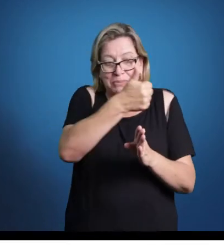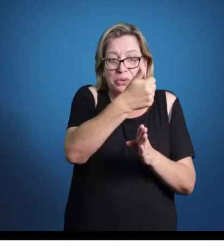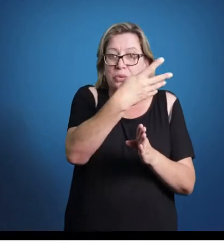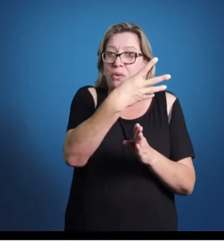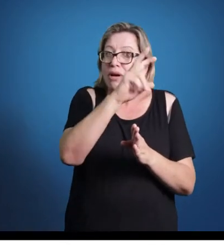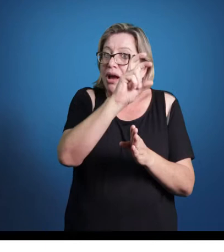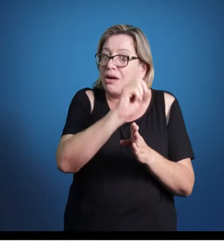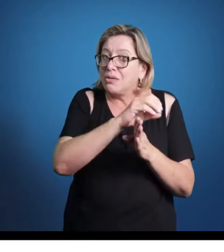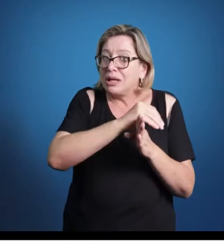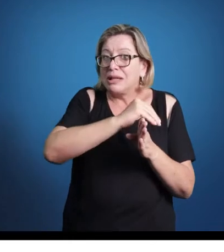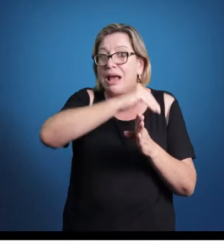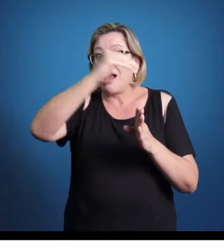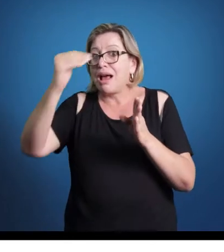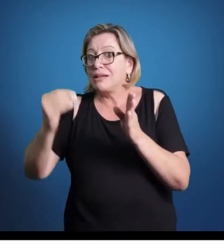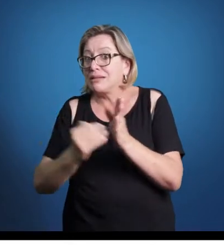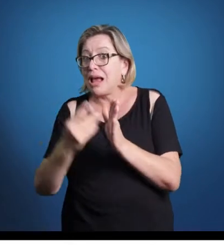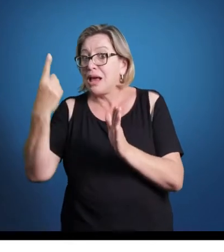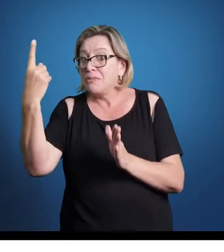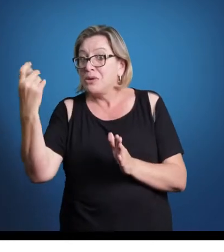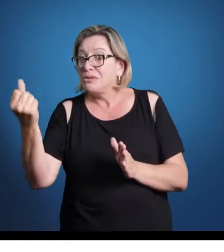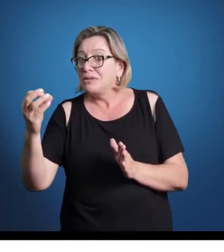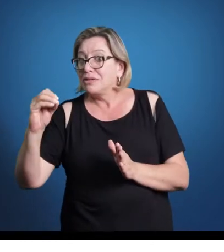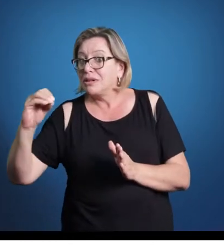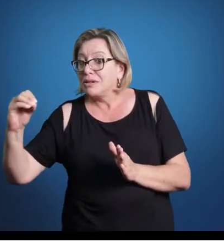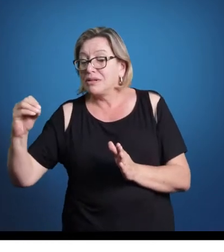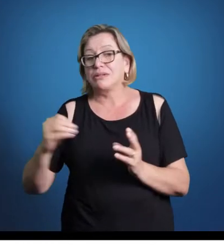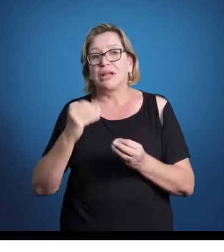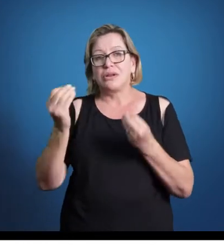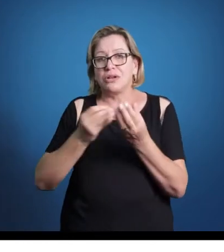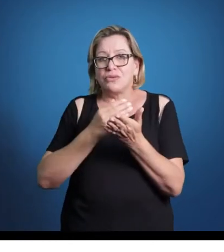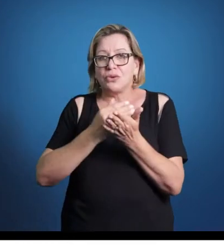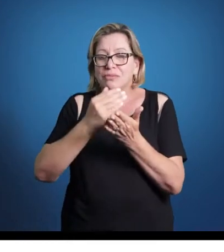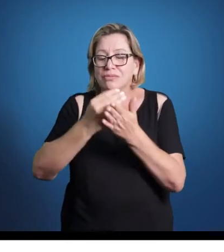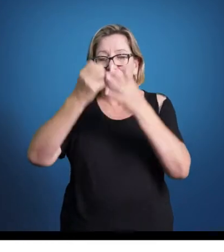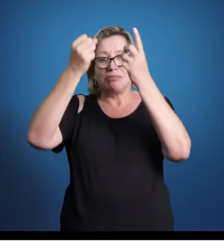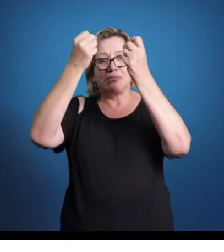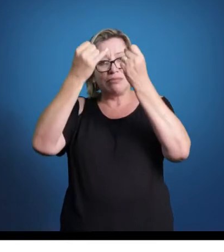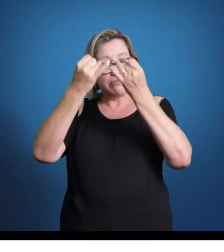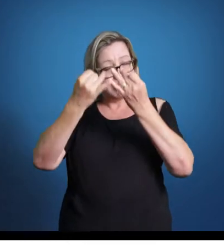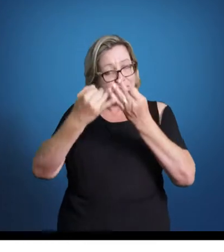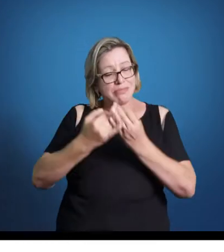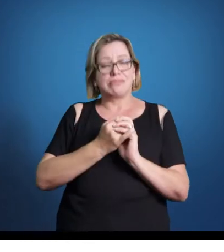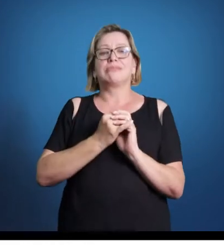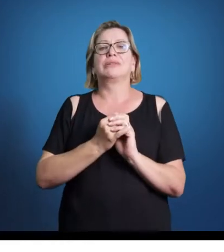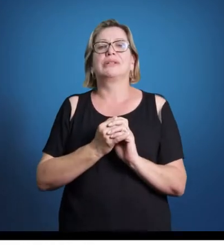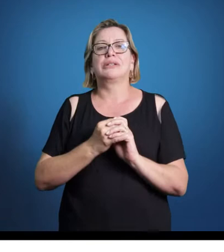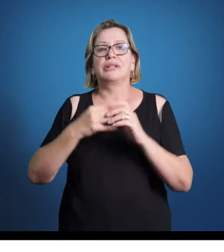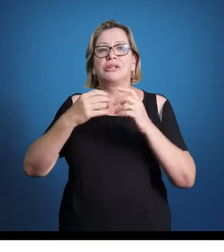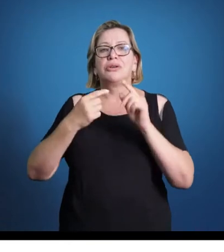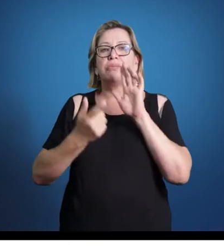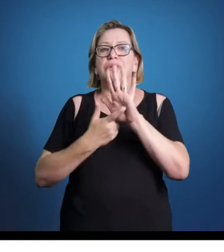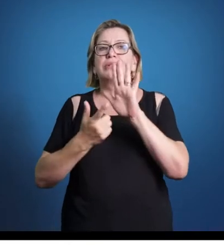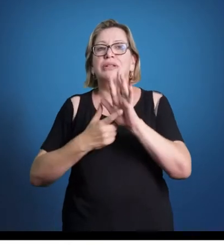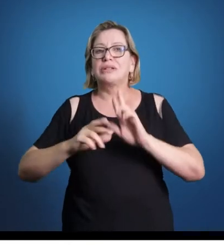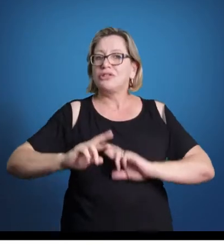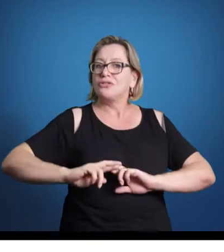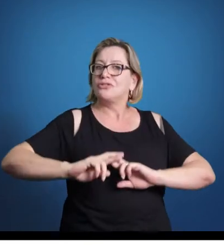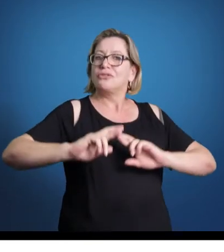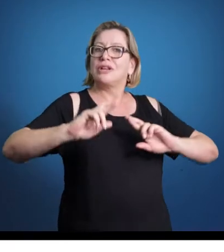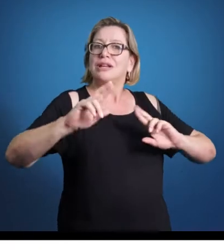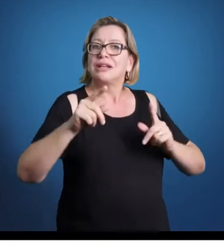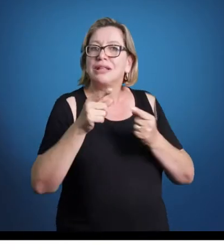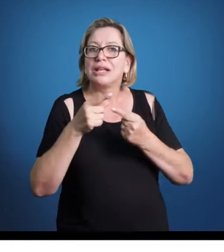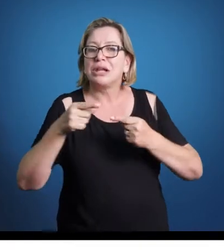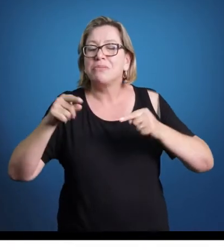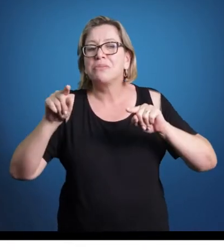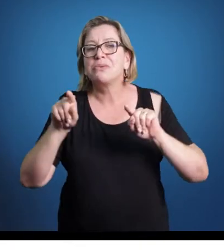anteriormente. Eu vou começar essa explicação falando sobre a diferença entre o renascimento na música e